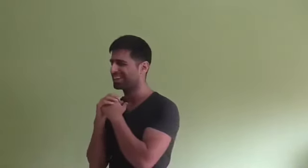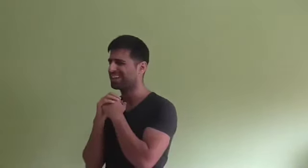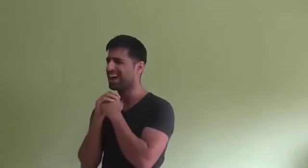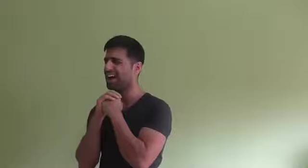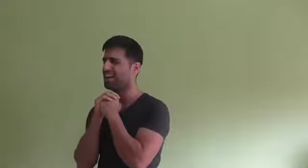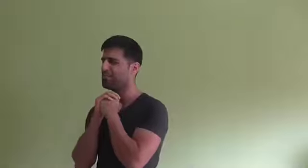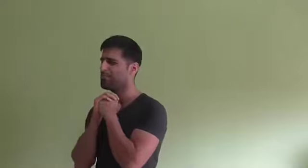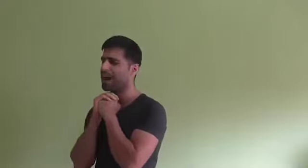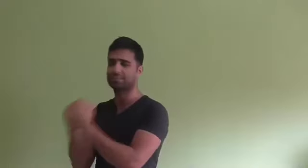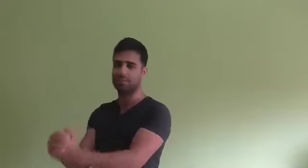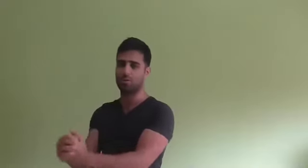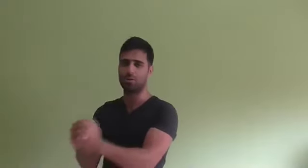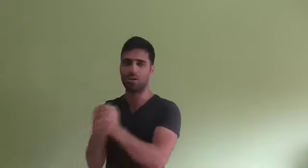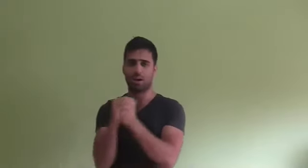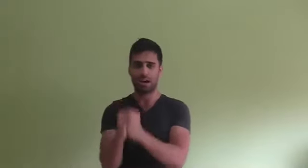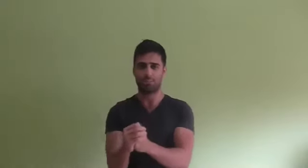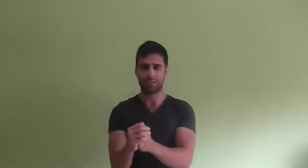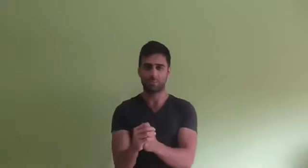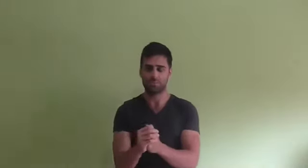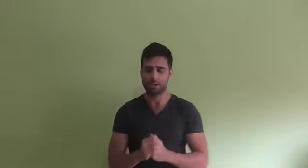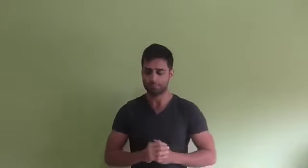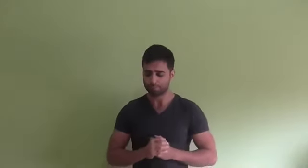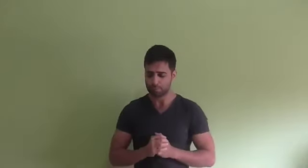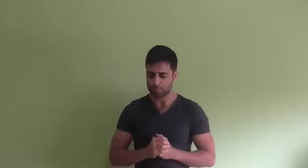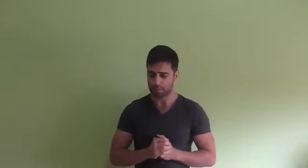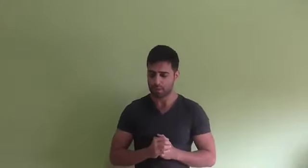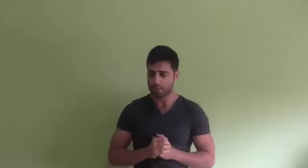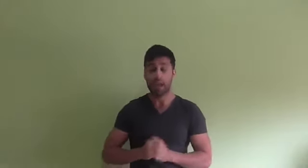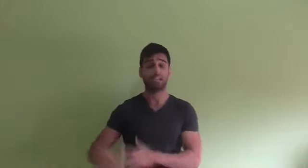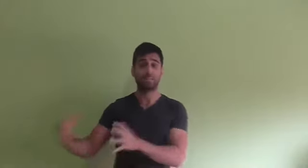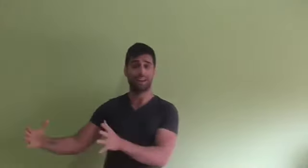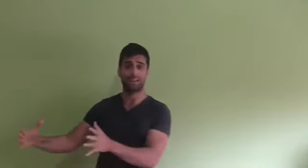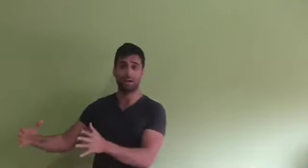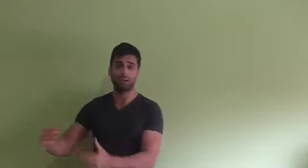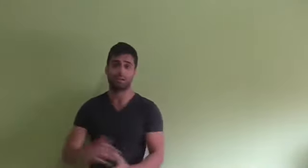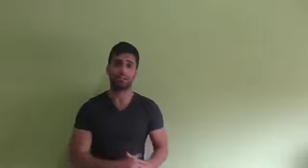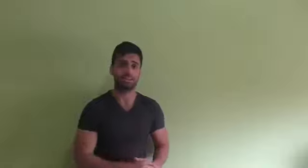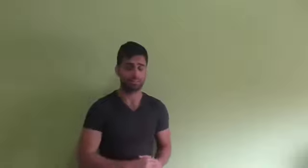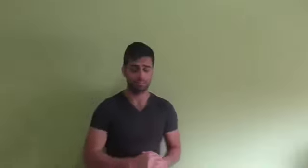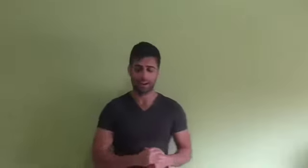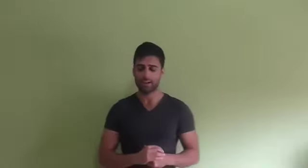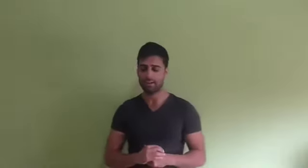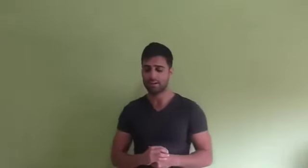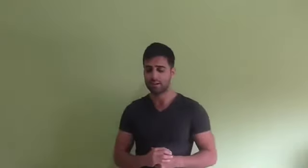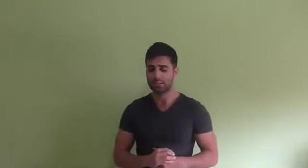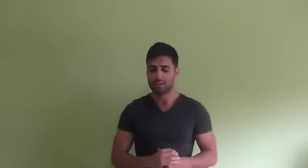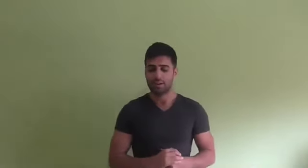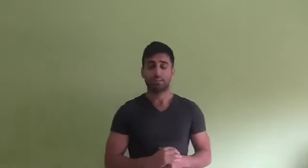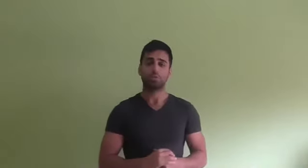rendir al máximo, al máximo, ¿vale? En ese paradigma, una vez, Frank se